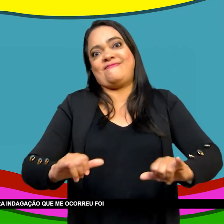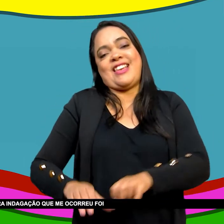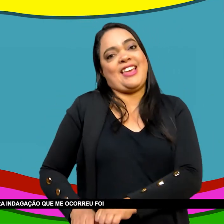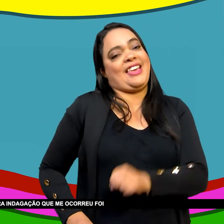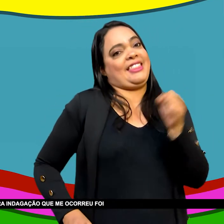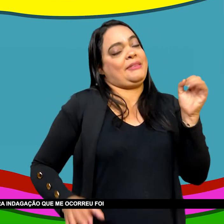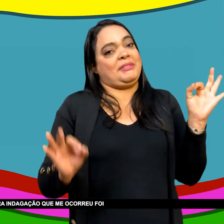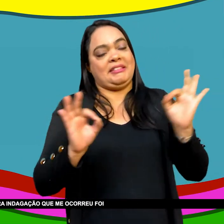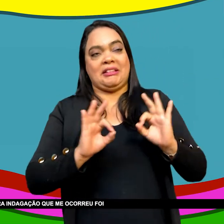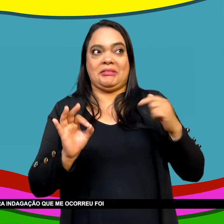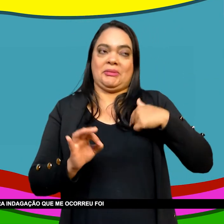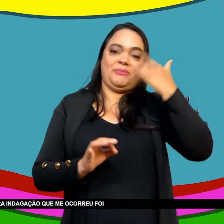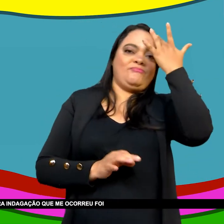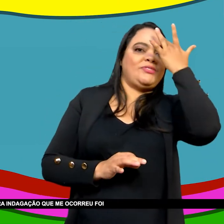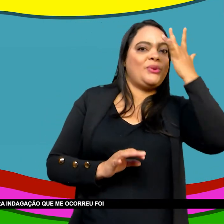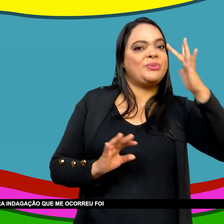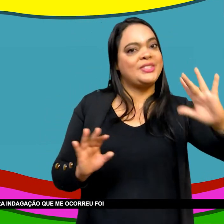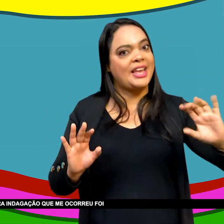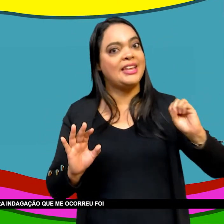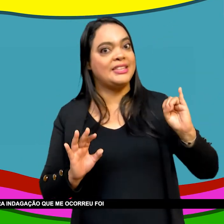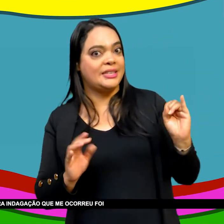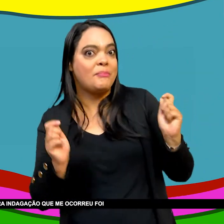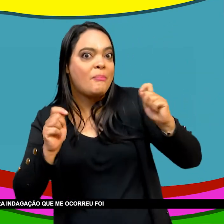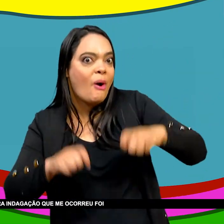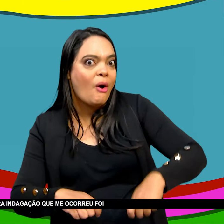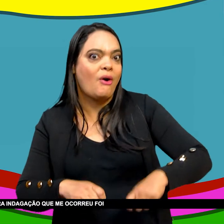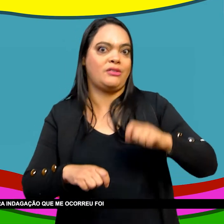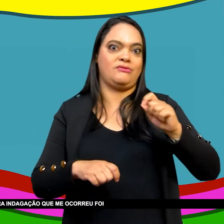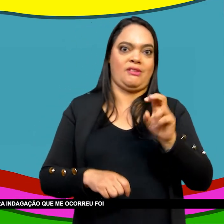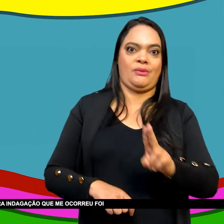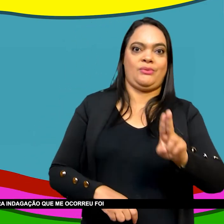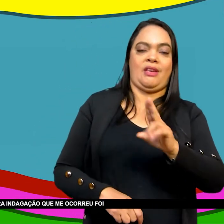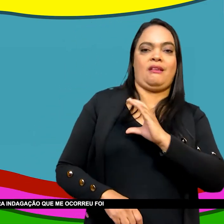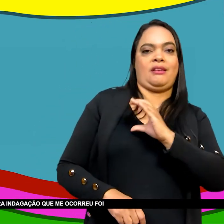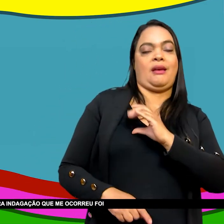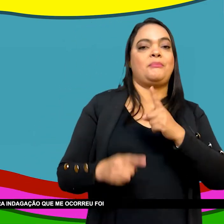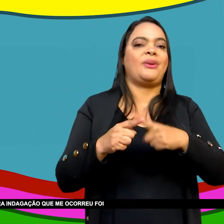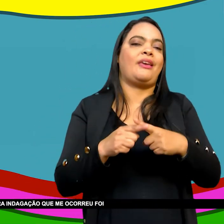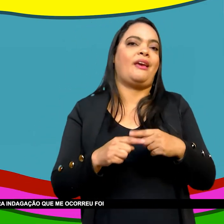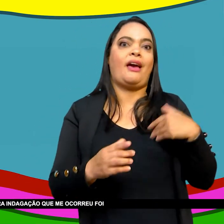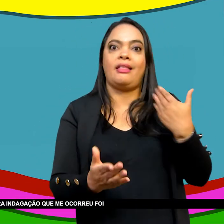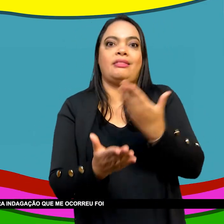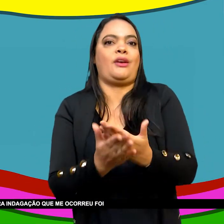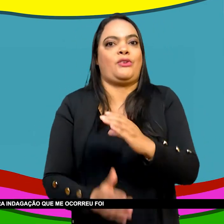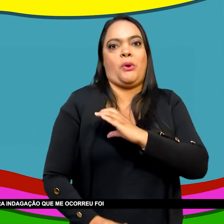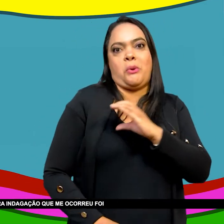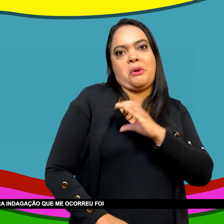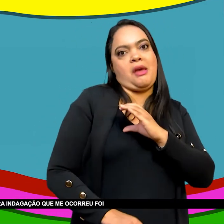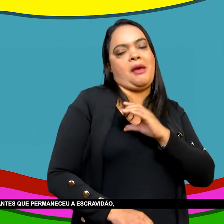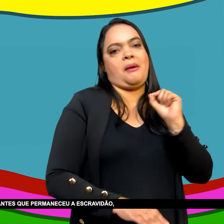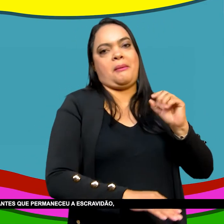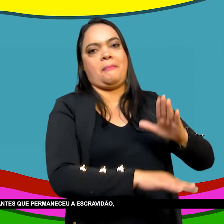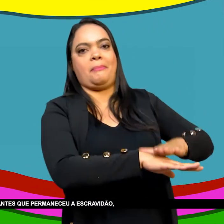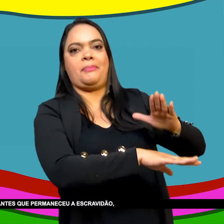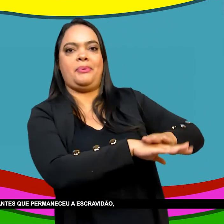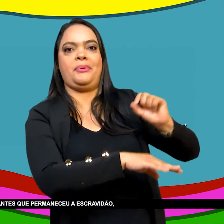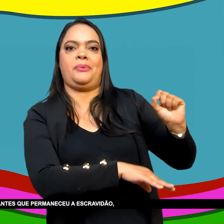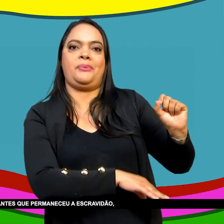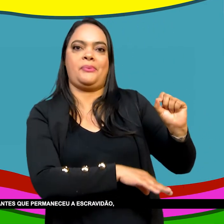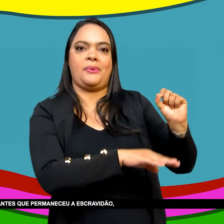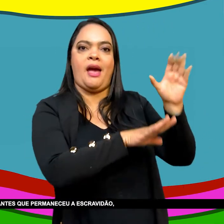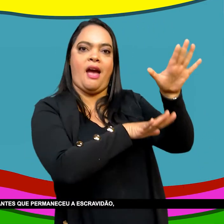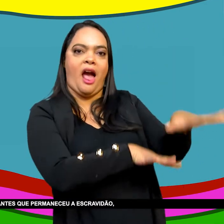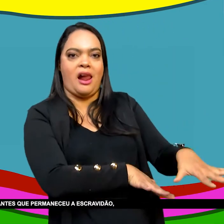hipótese de pesquisa Mas eu com 20 e pouquinhos anos A primeira indagação Que me ocorreu foi o seguinte A